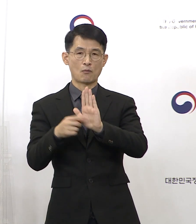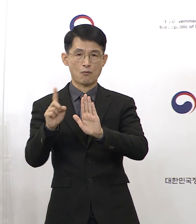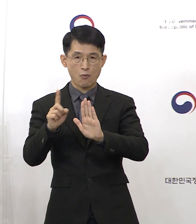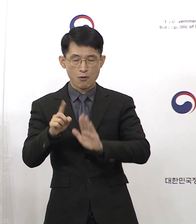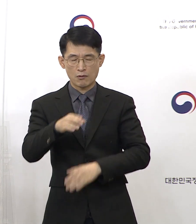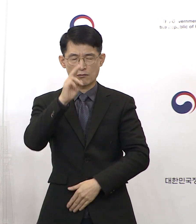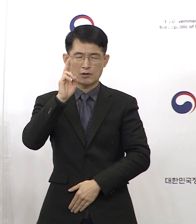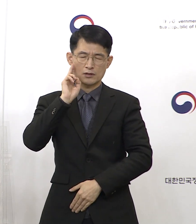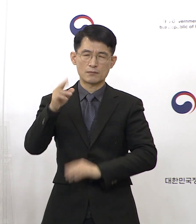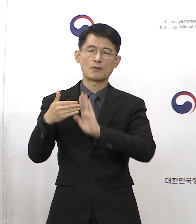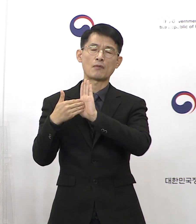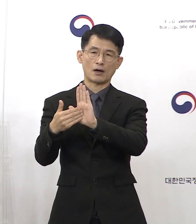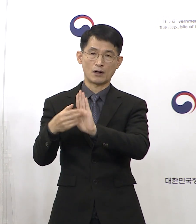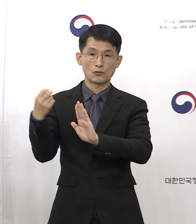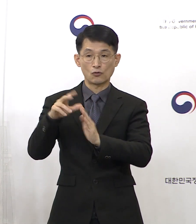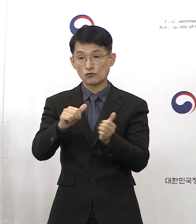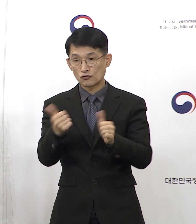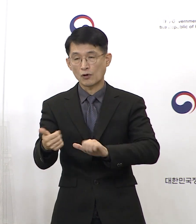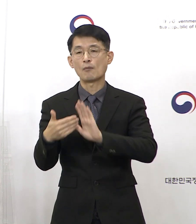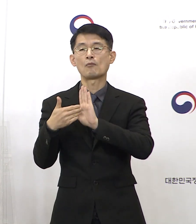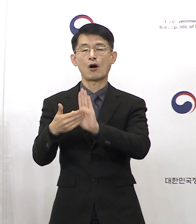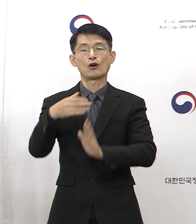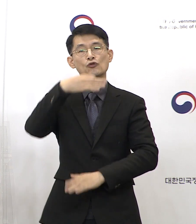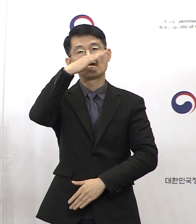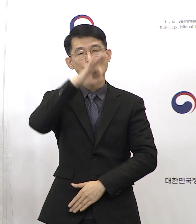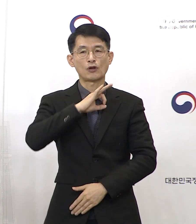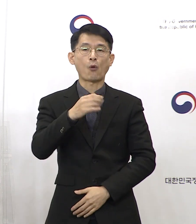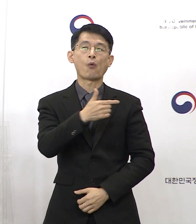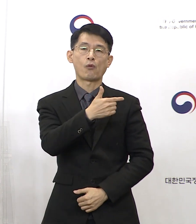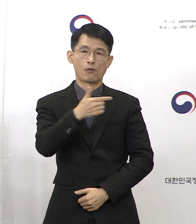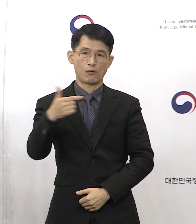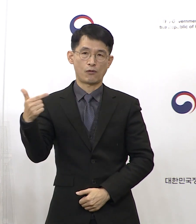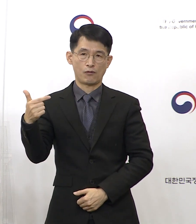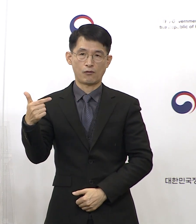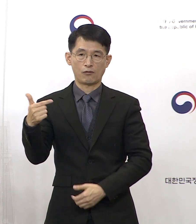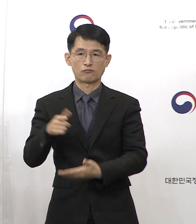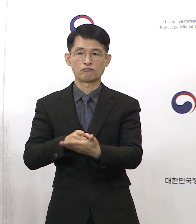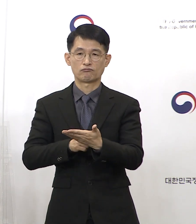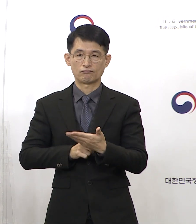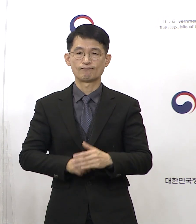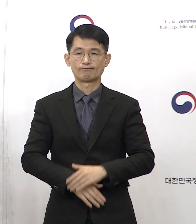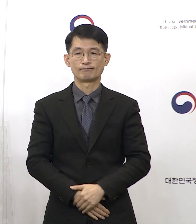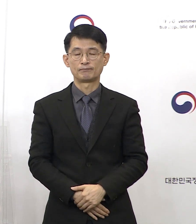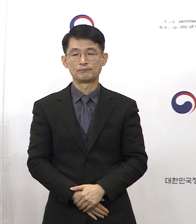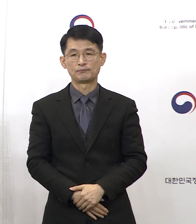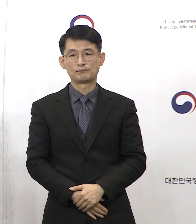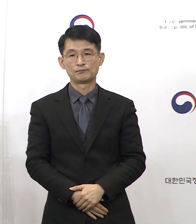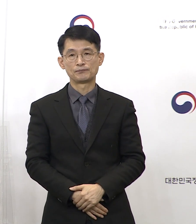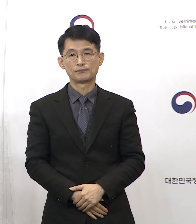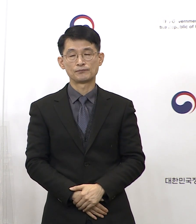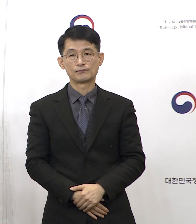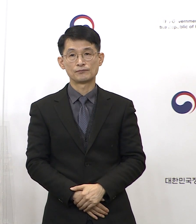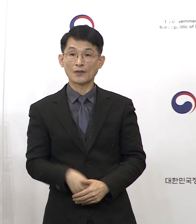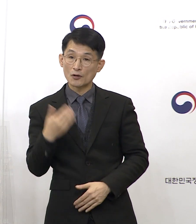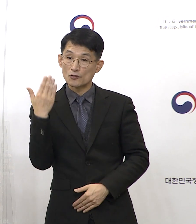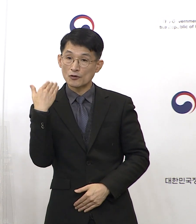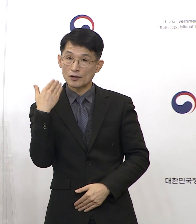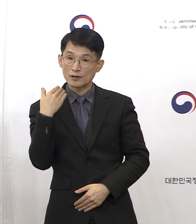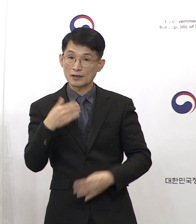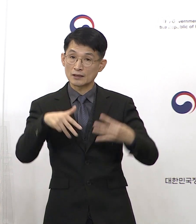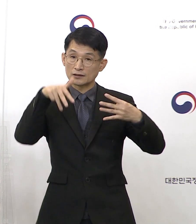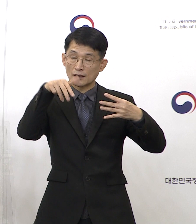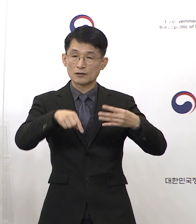사망 예방에 탁월한 효과가 있는 것으로 나타나고 있습니다. 최근